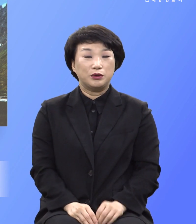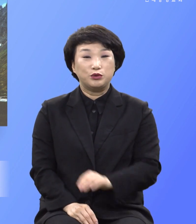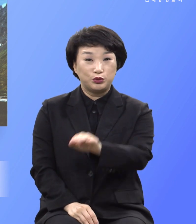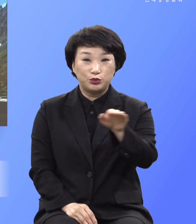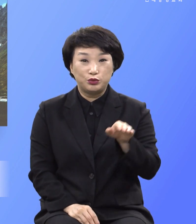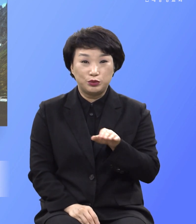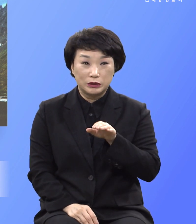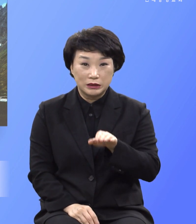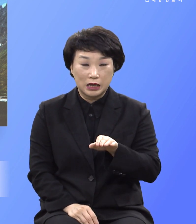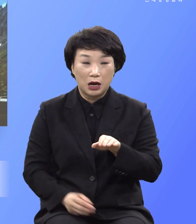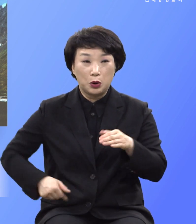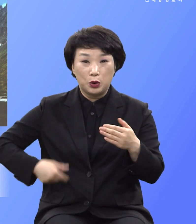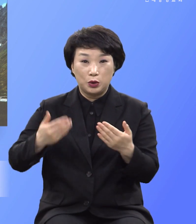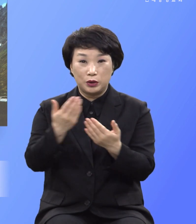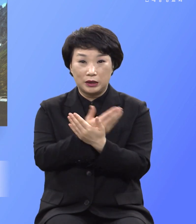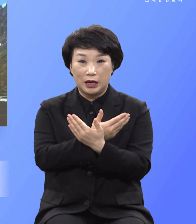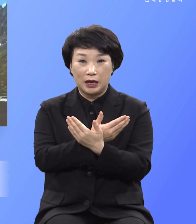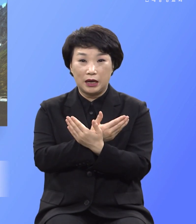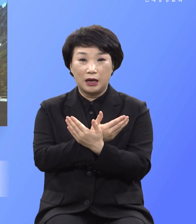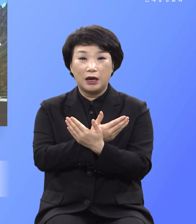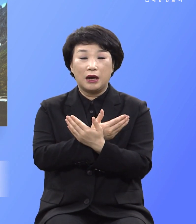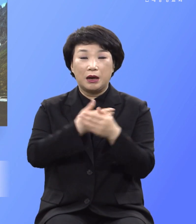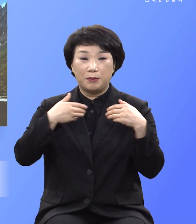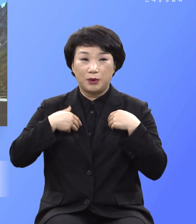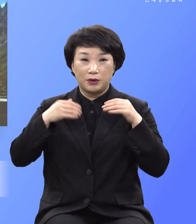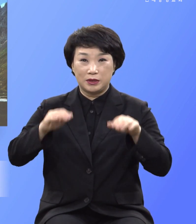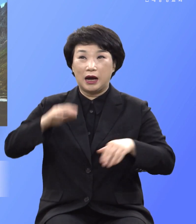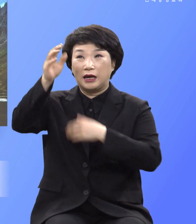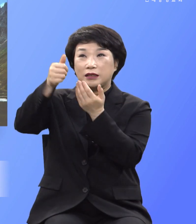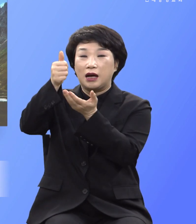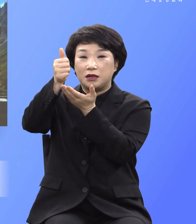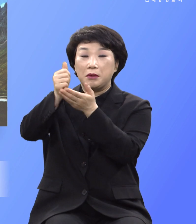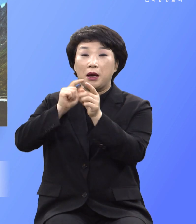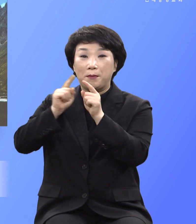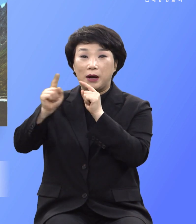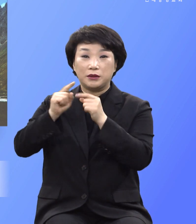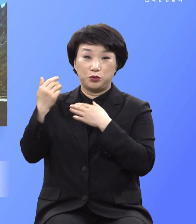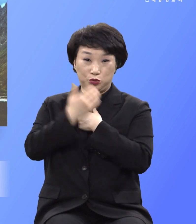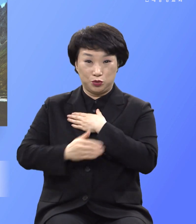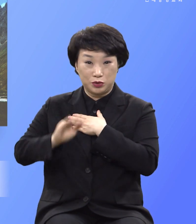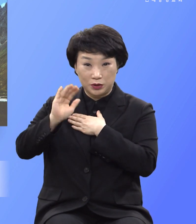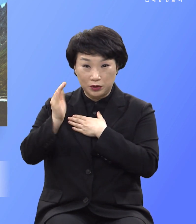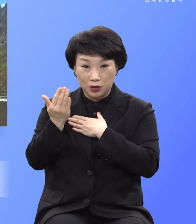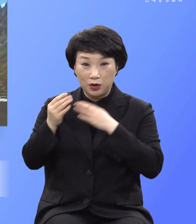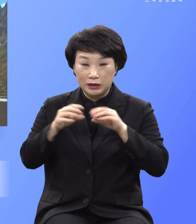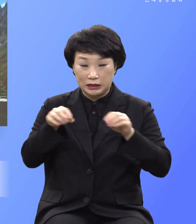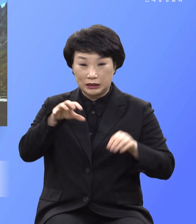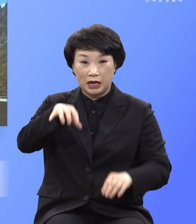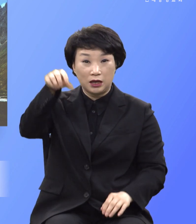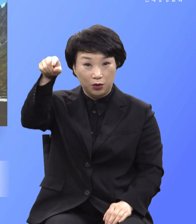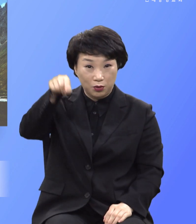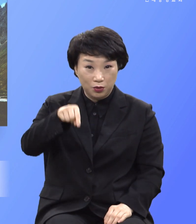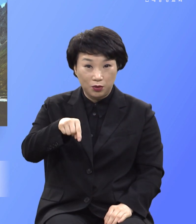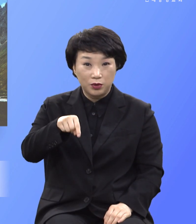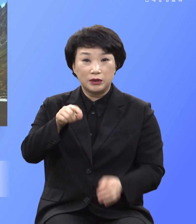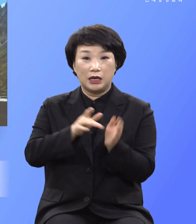회개를 위해서 하나님께서 말씀이 육신이 되어 이 땅에 오신 예수 그리도